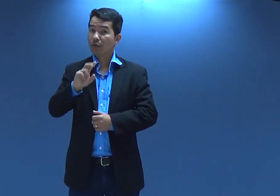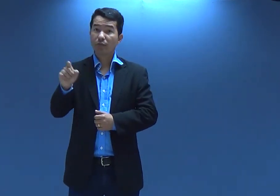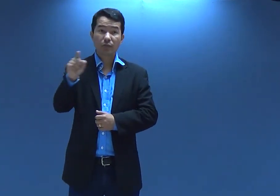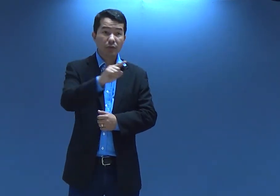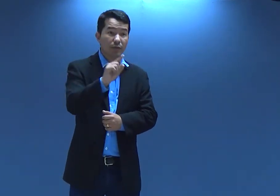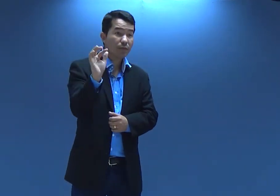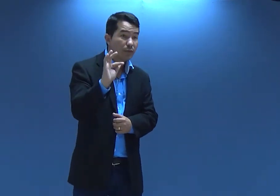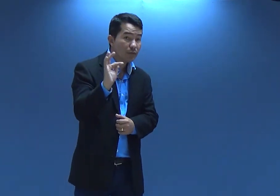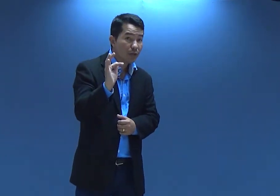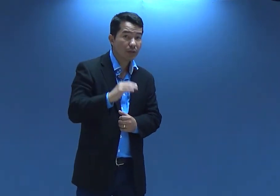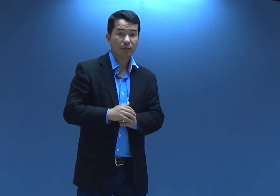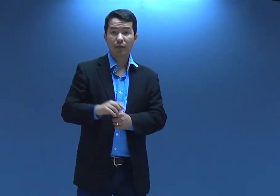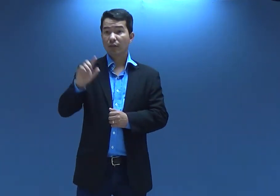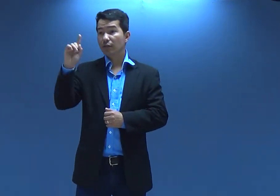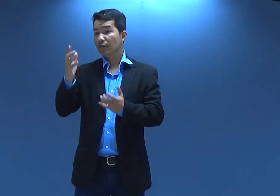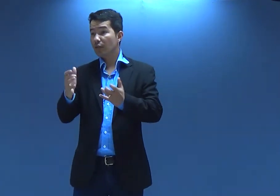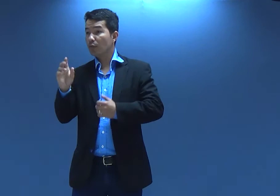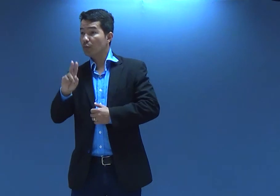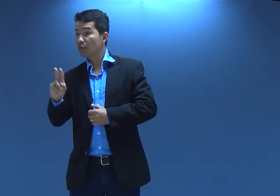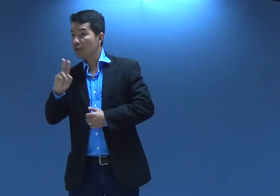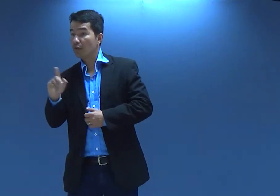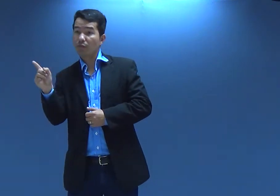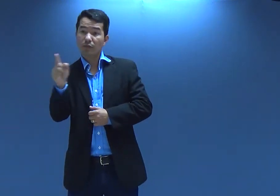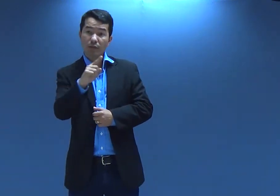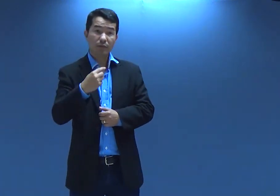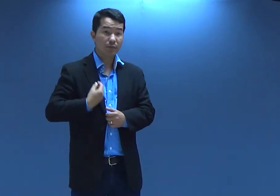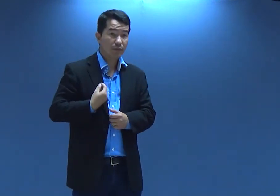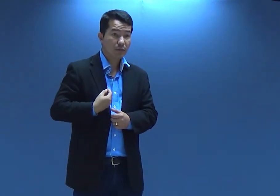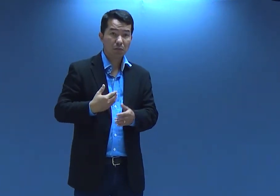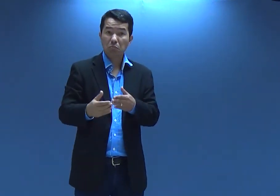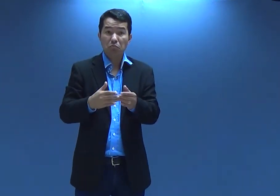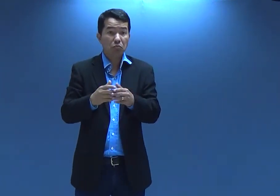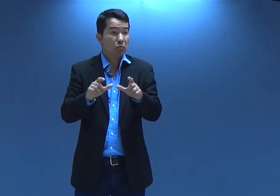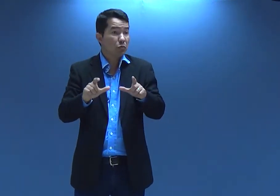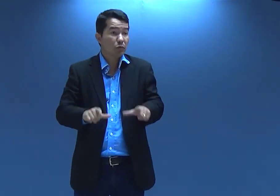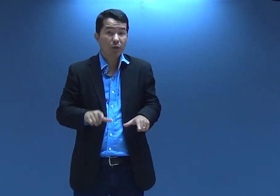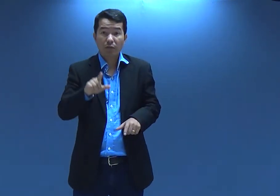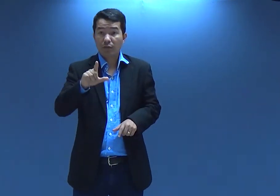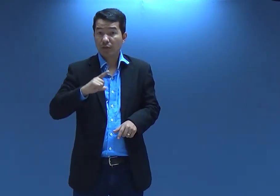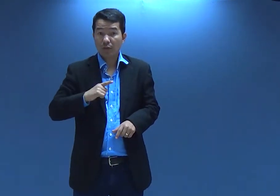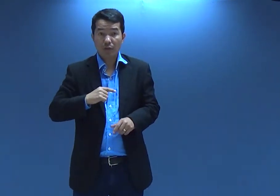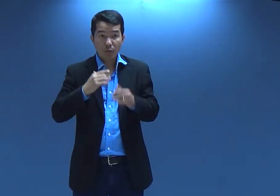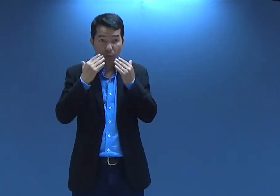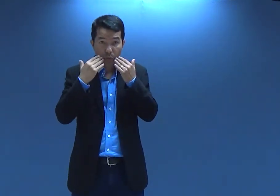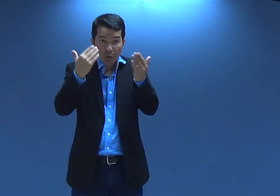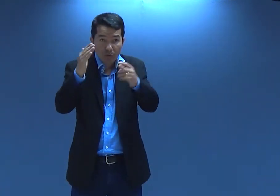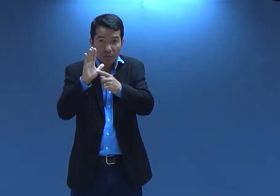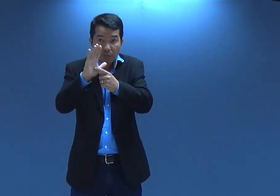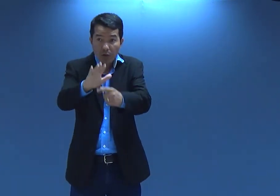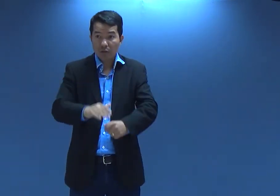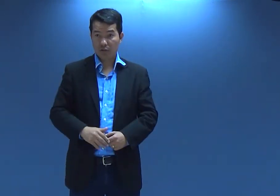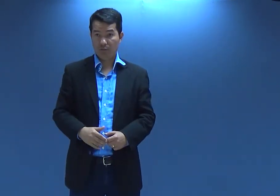Deus quer usar você na faculdade quer usar a sua vida em qualquer lugar que você esteja